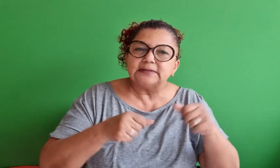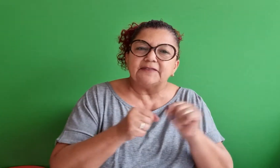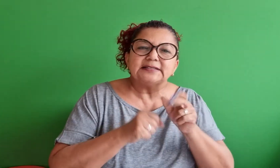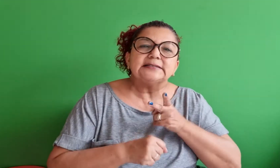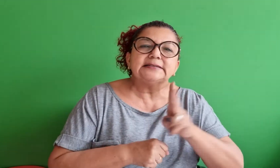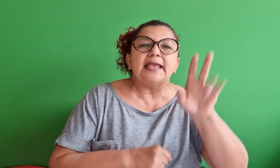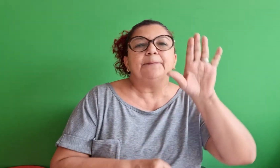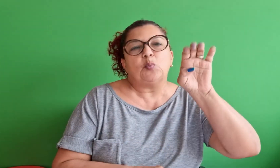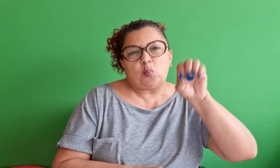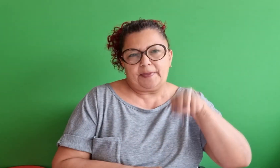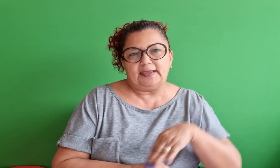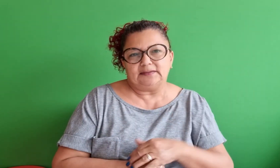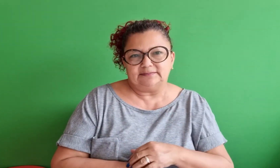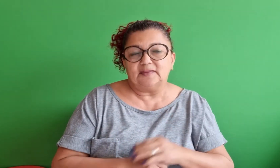devemos sempre fazer o bem.